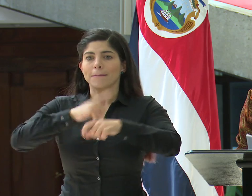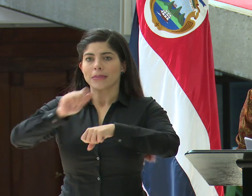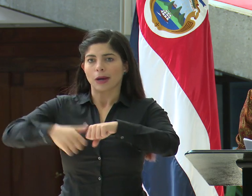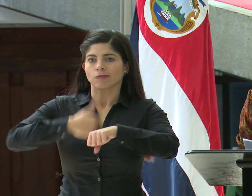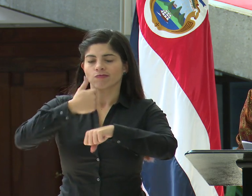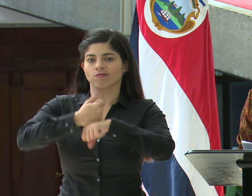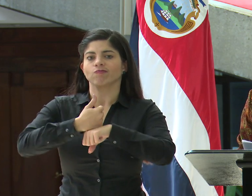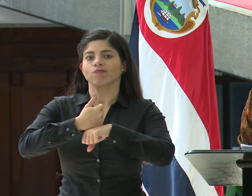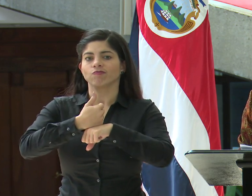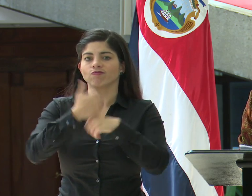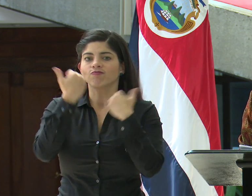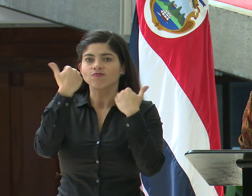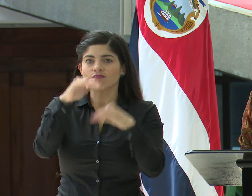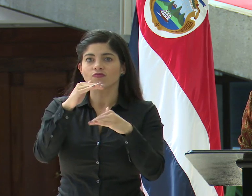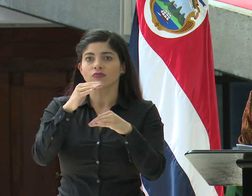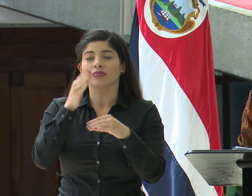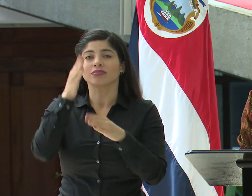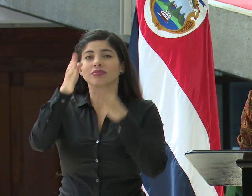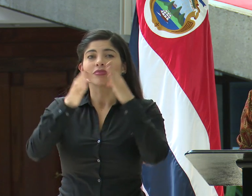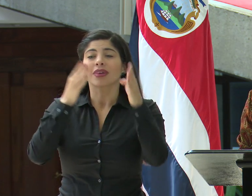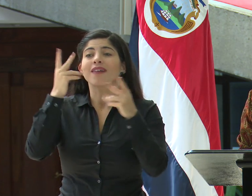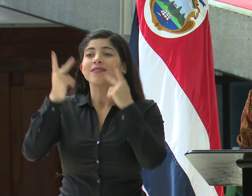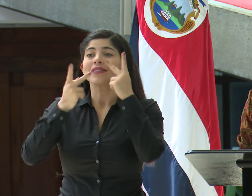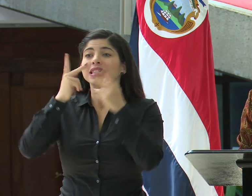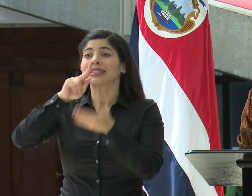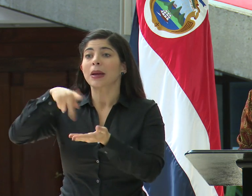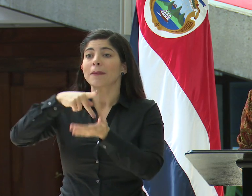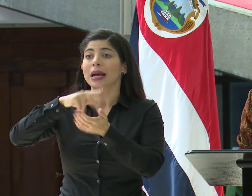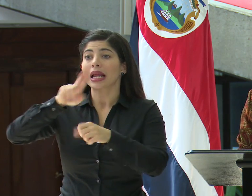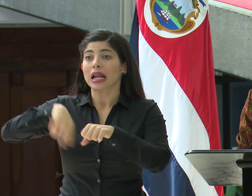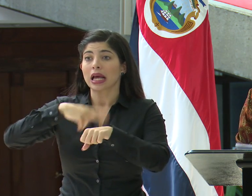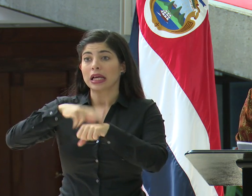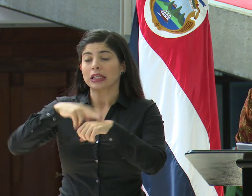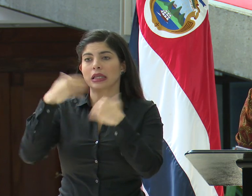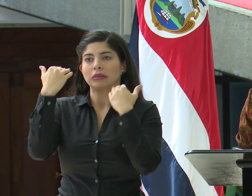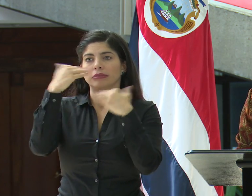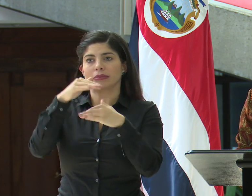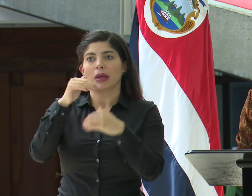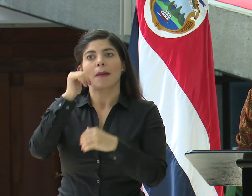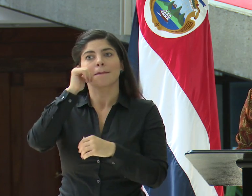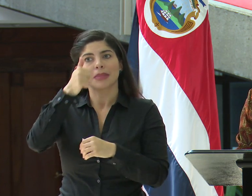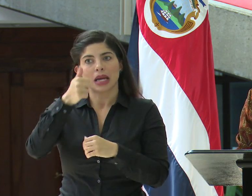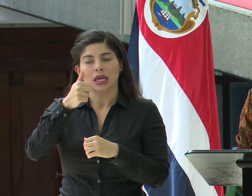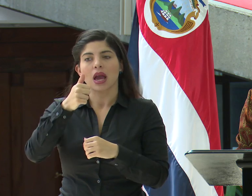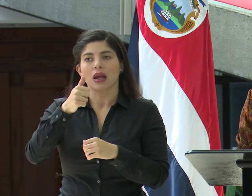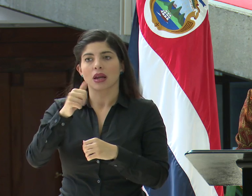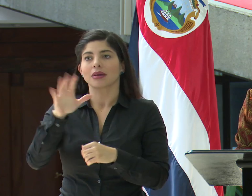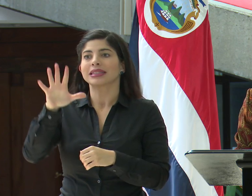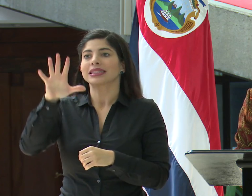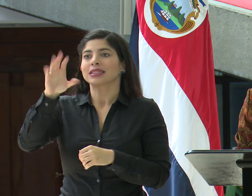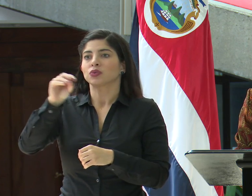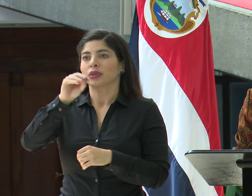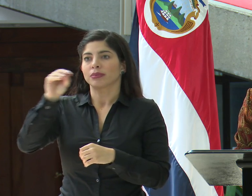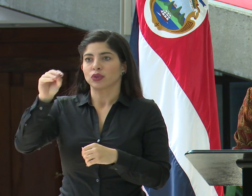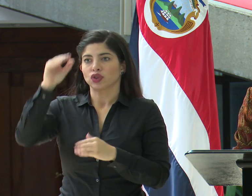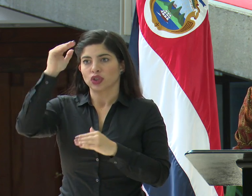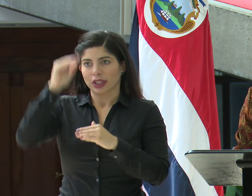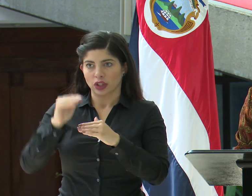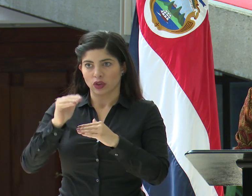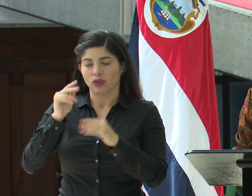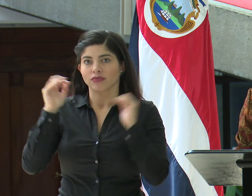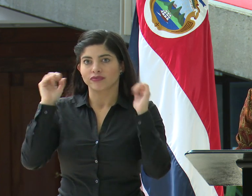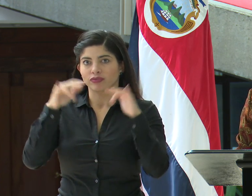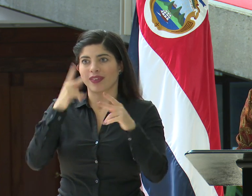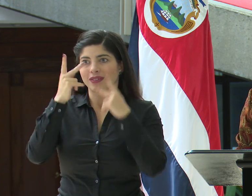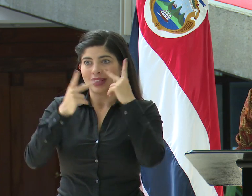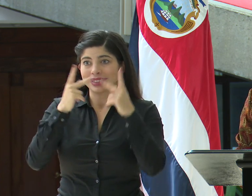restricciones a las visitas a los parques nacionales a partir de mañana, al 50 por ciento de su capacidad y a